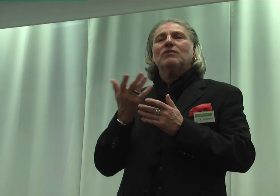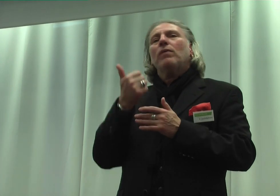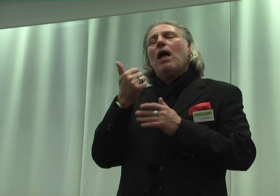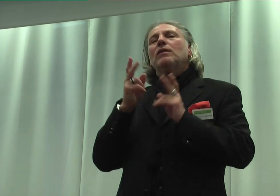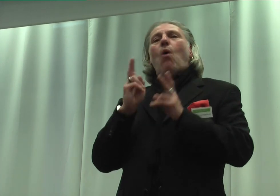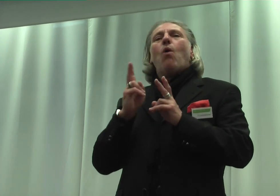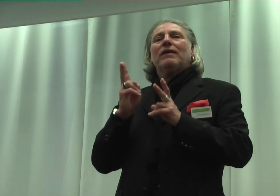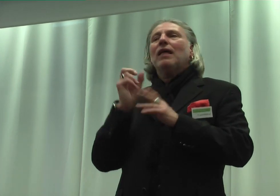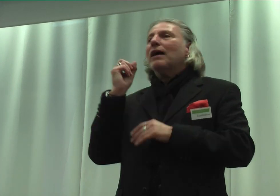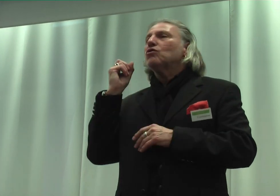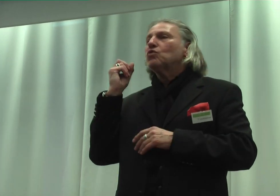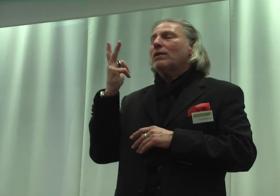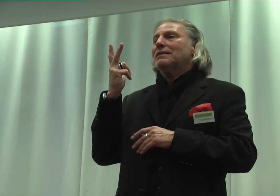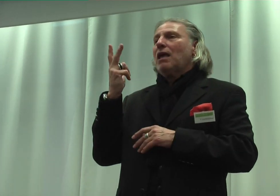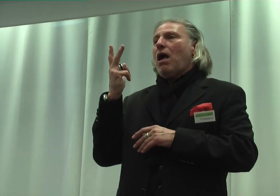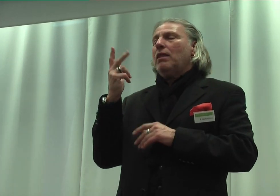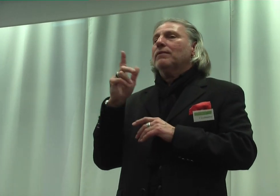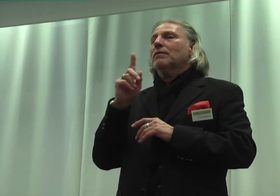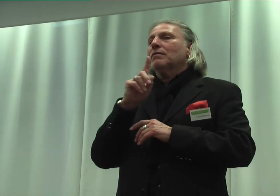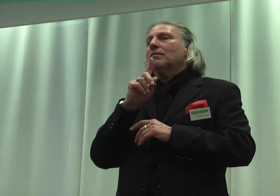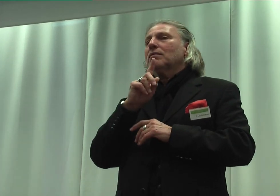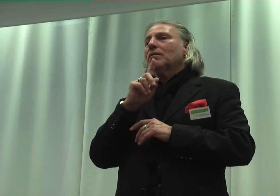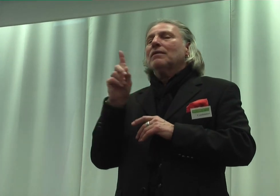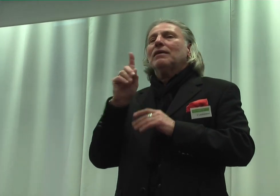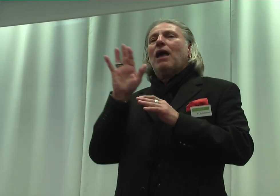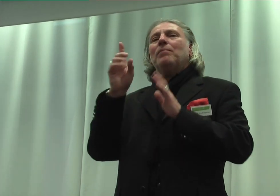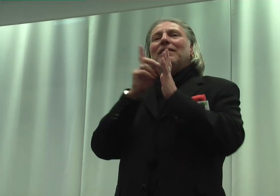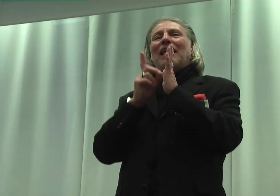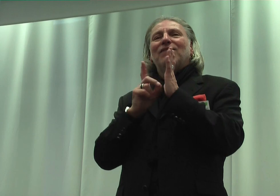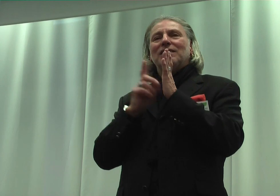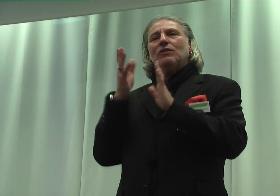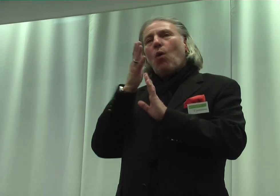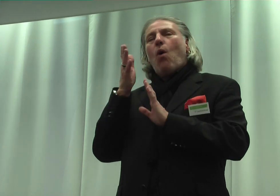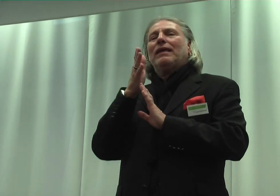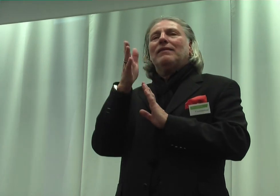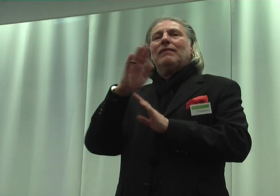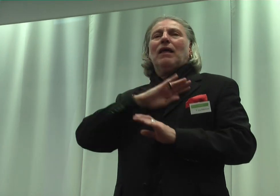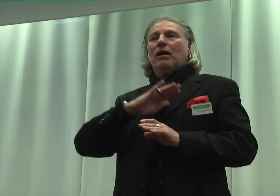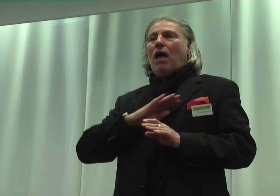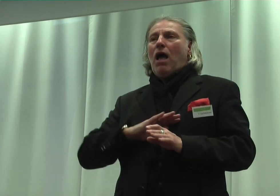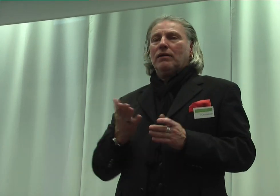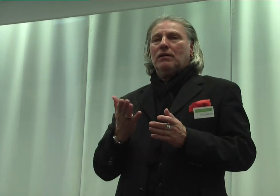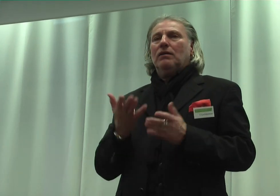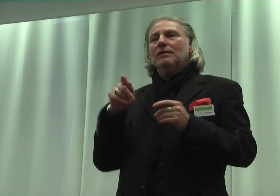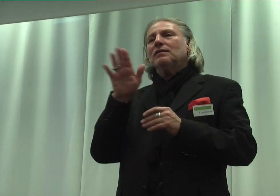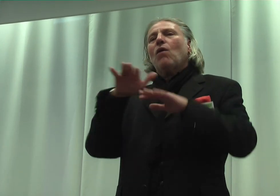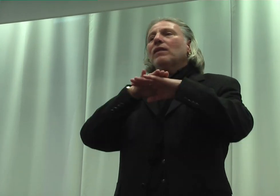sozialen und gerade nicht einen am Defizit orientierenden Charakter, in dem es auf der Grundlage eines